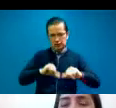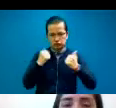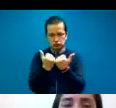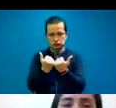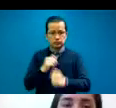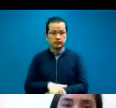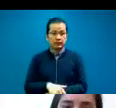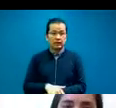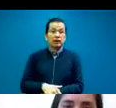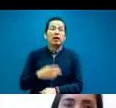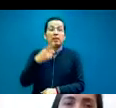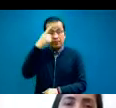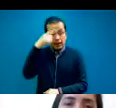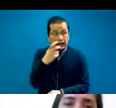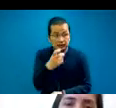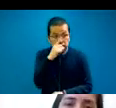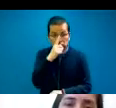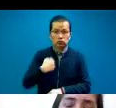diferentes acciones, ¿no?